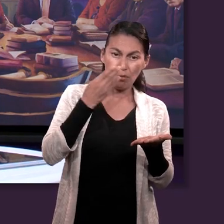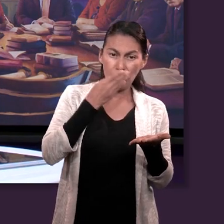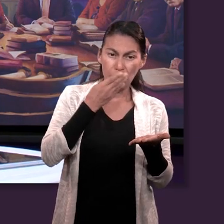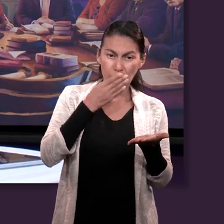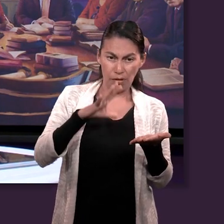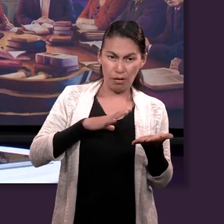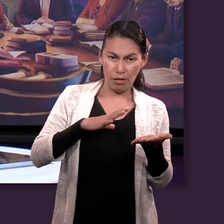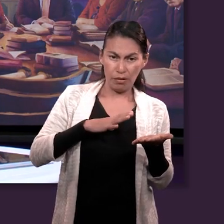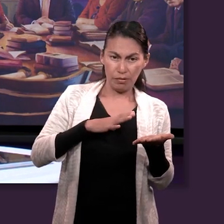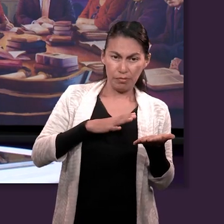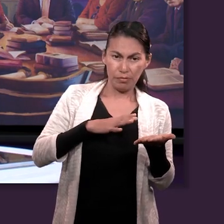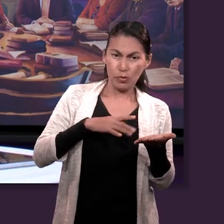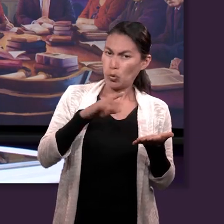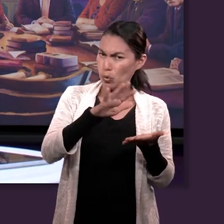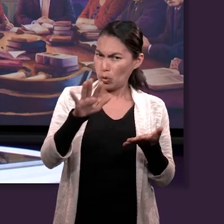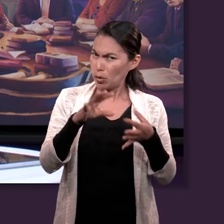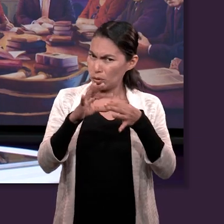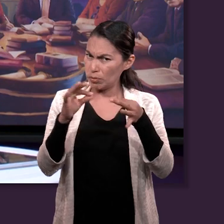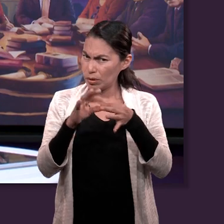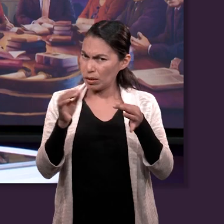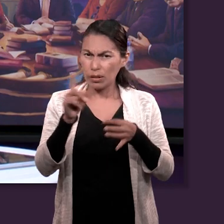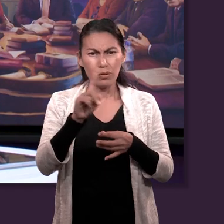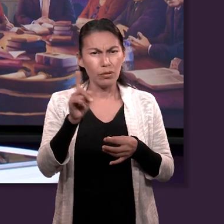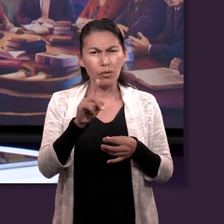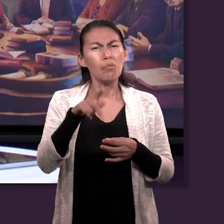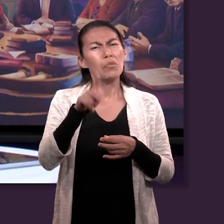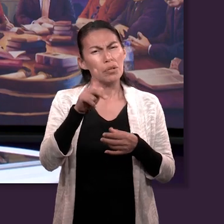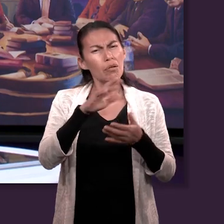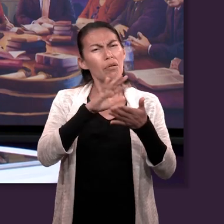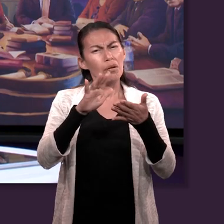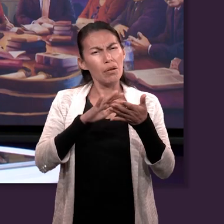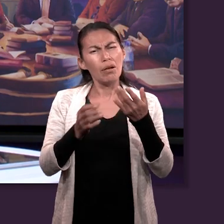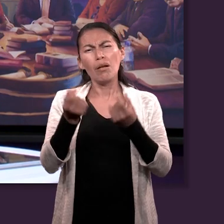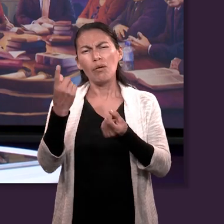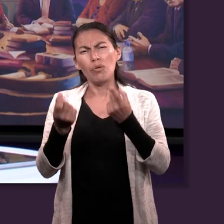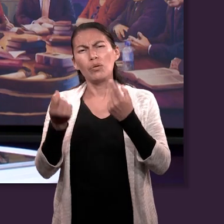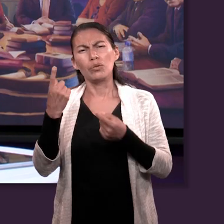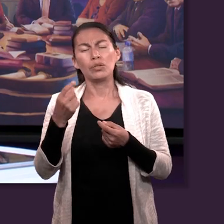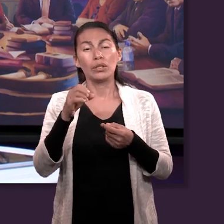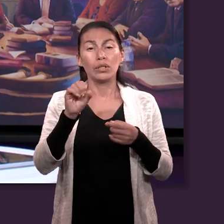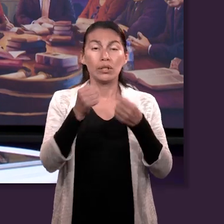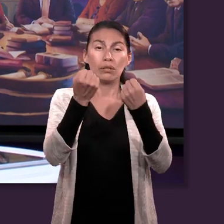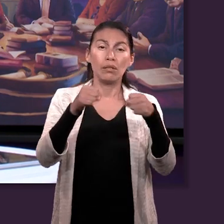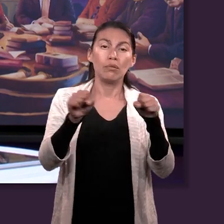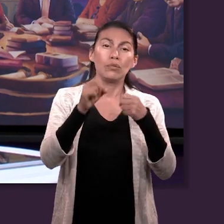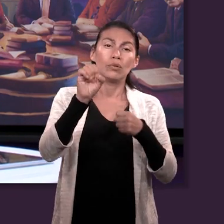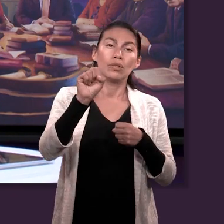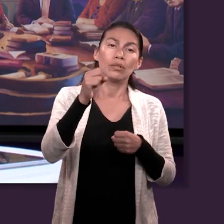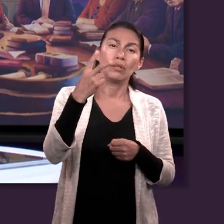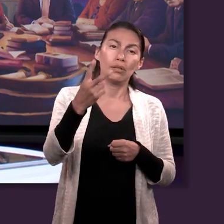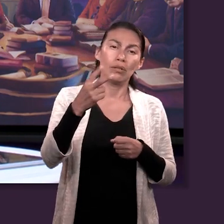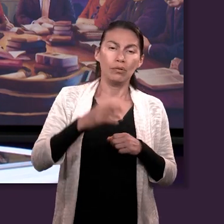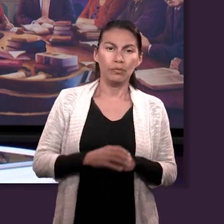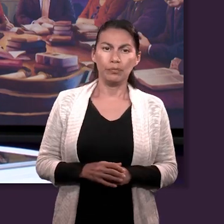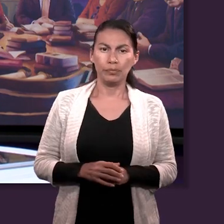texto. No pretendo presentarlos todos, pero me gustaría leerles algunos versículos del Salmos 62.